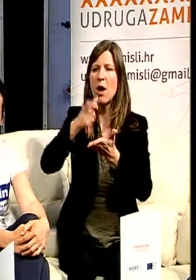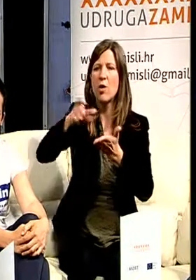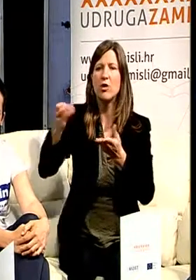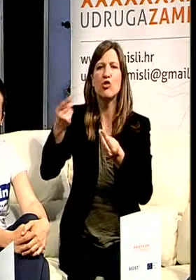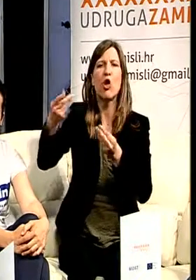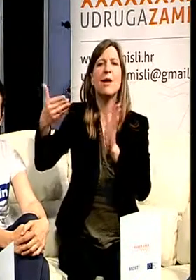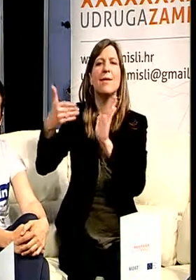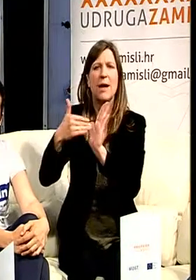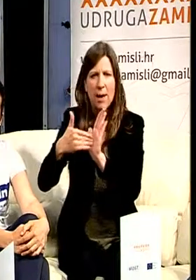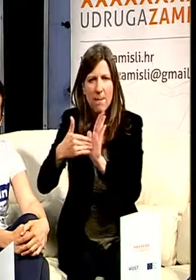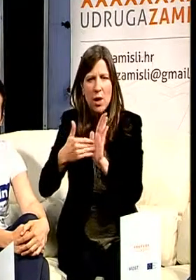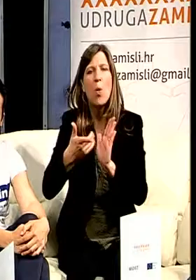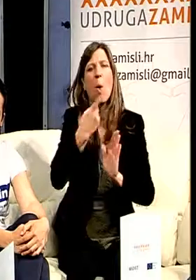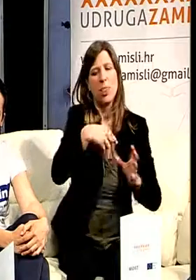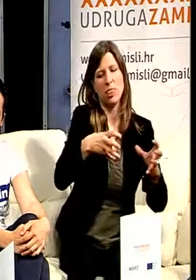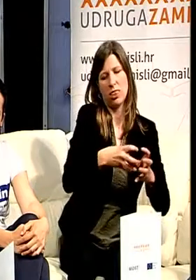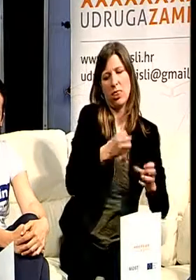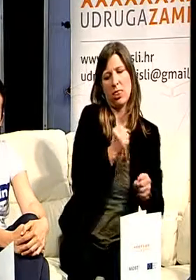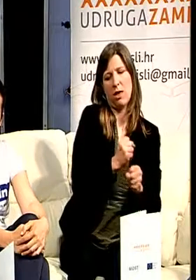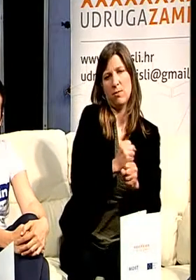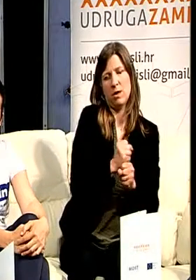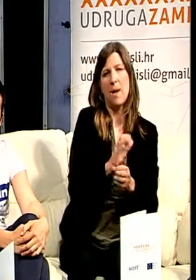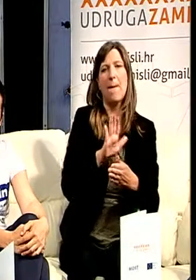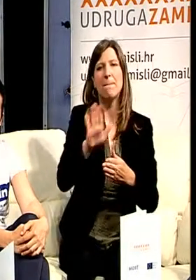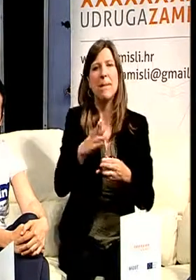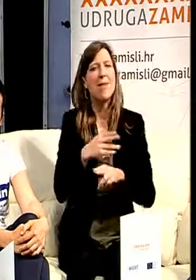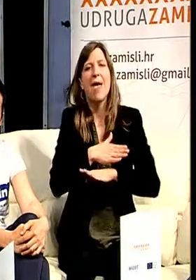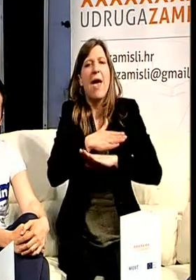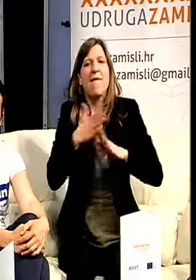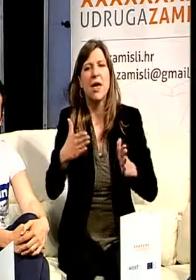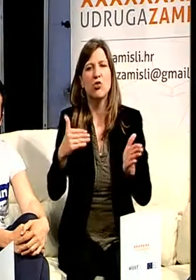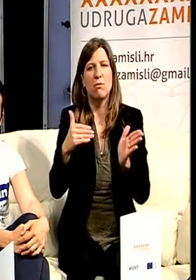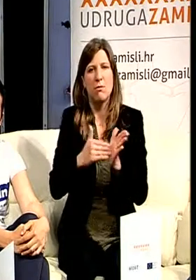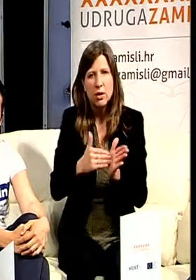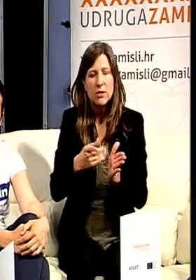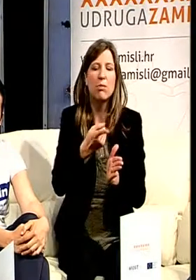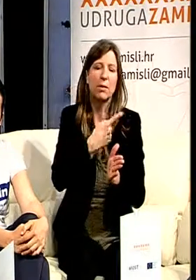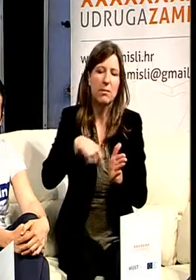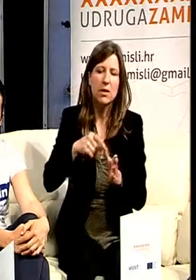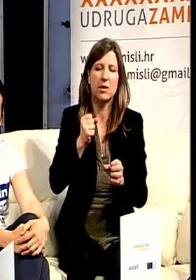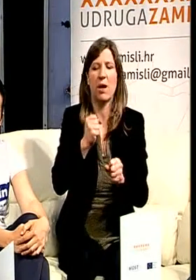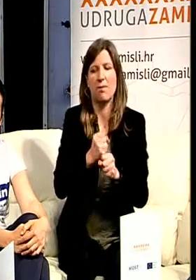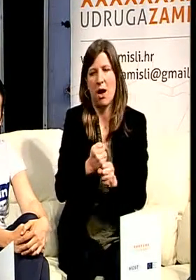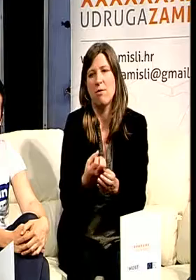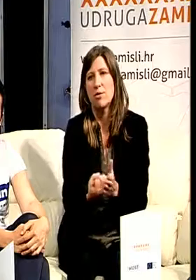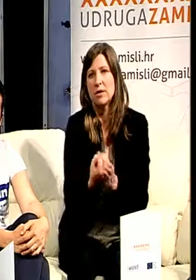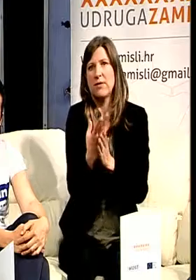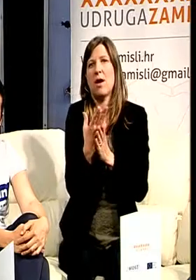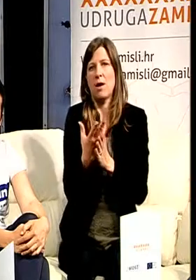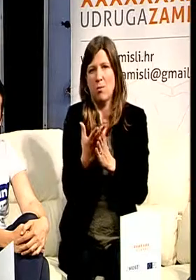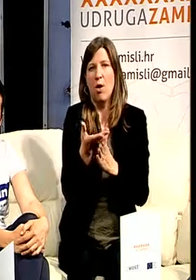osnovu najveće potrebe se ide i u realizaciju. Ja mislim da je to jako